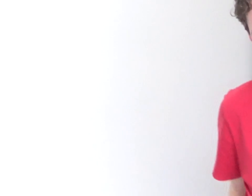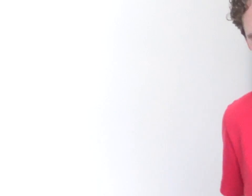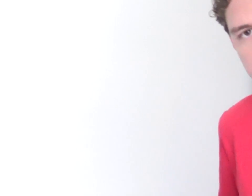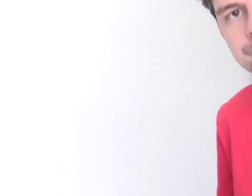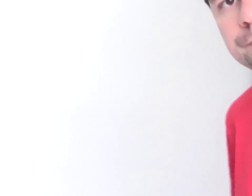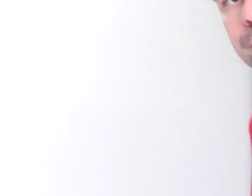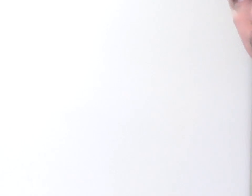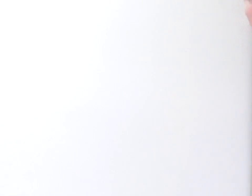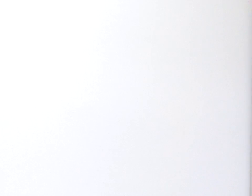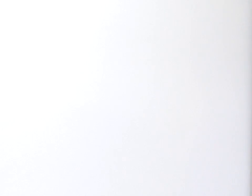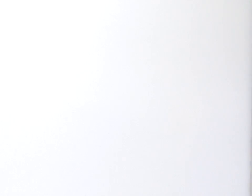Tchau. Tchau. Tchau. Tchau.